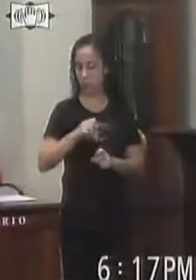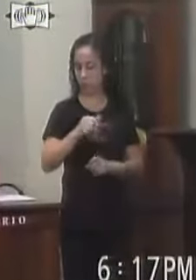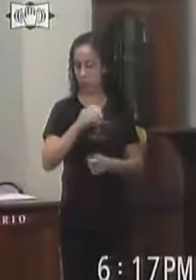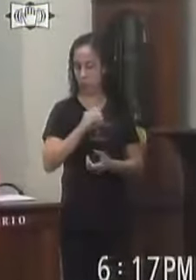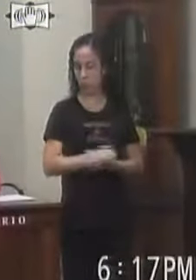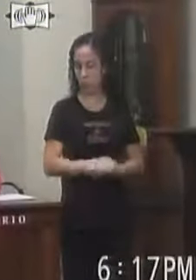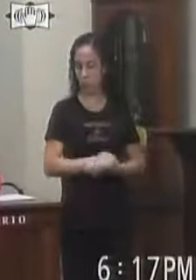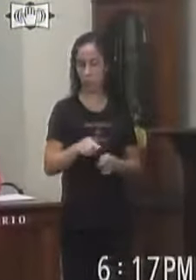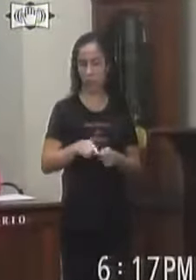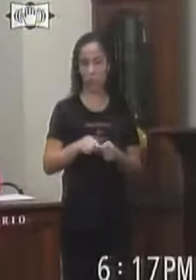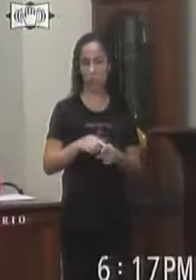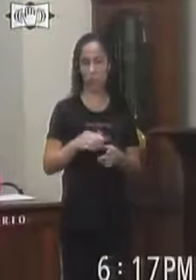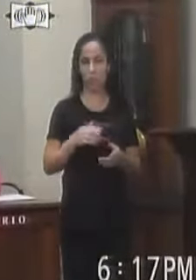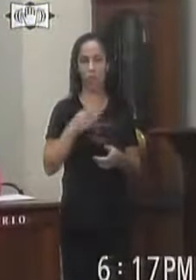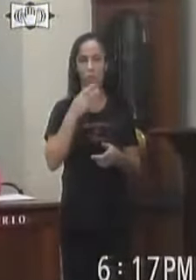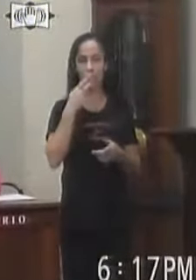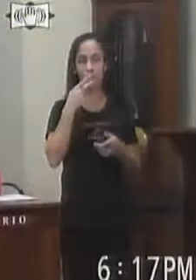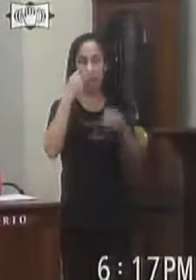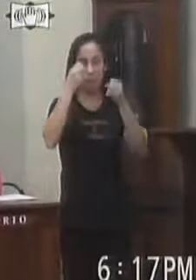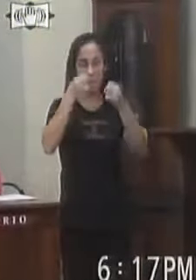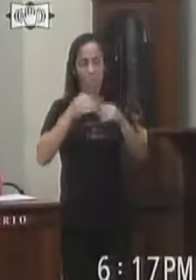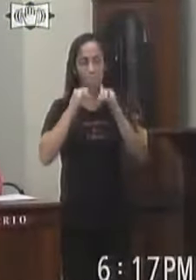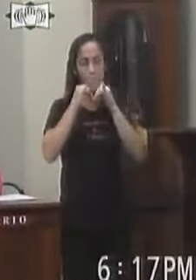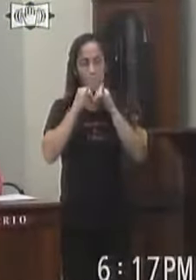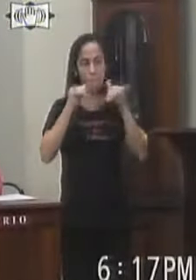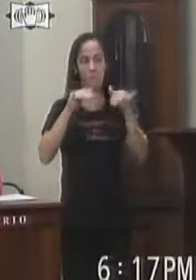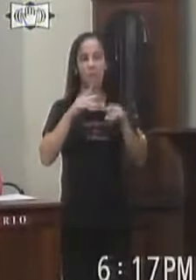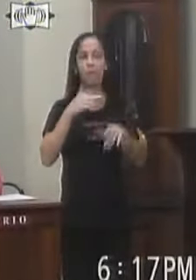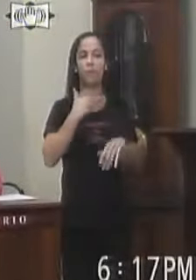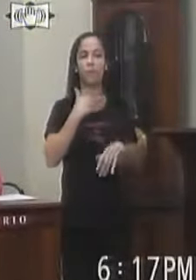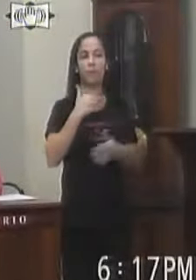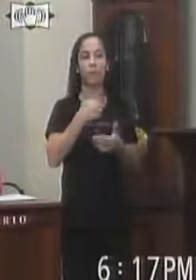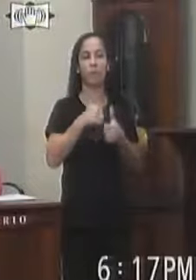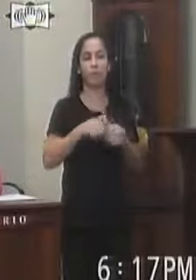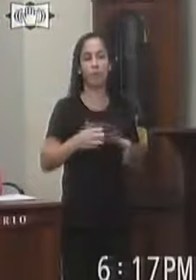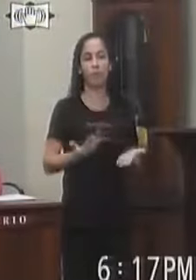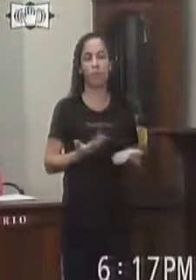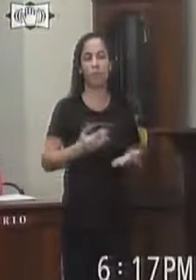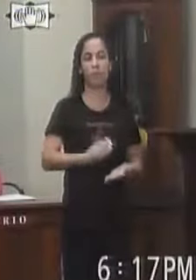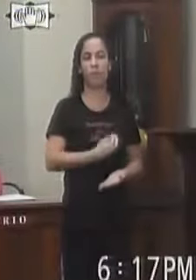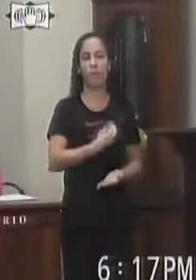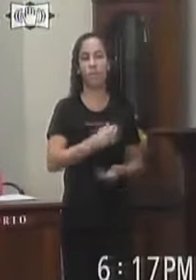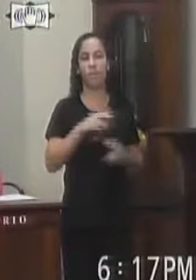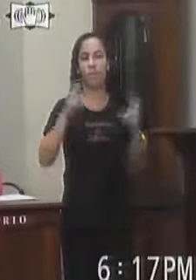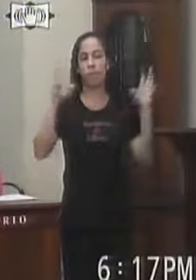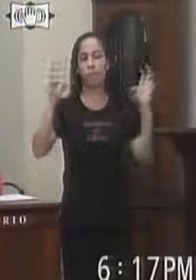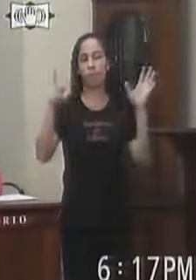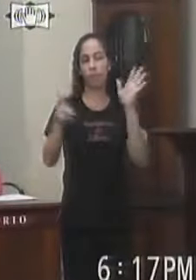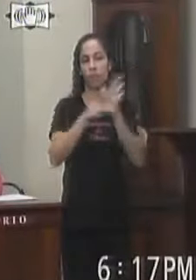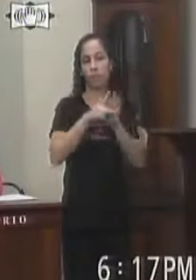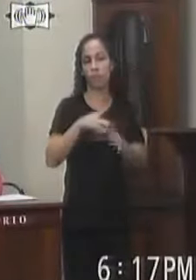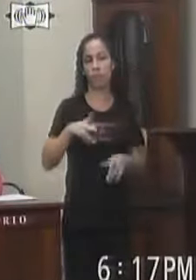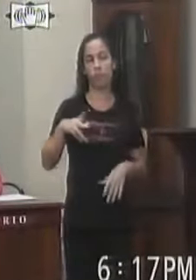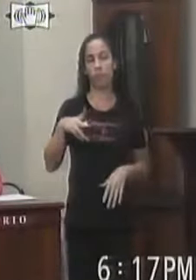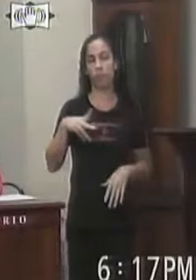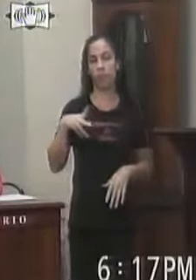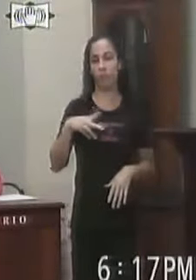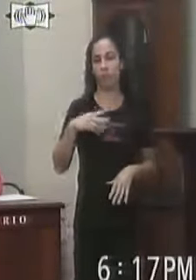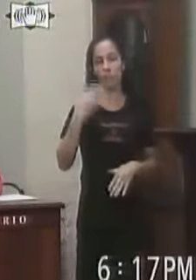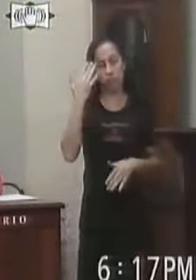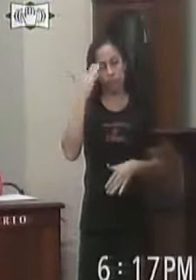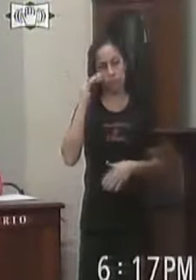Ele vem através desse Falando que não pode estar presente na sessão Por tratar de assuntos pessoais Desde já, peço a